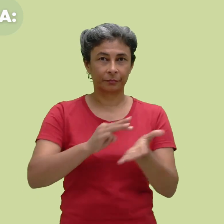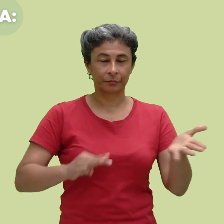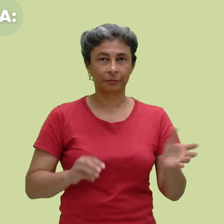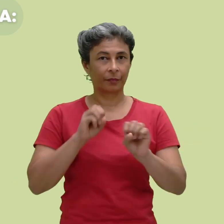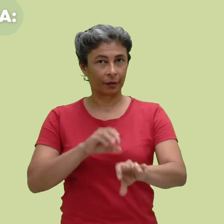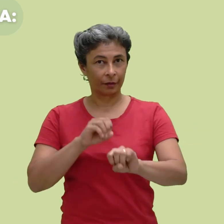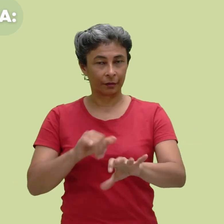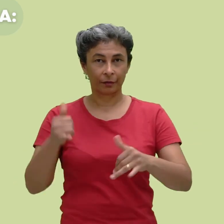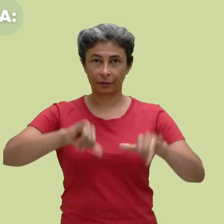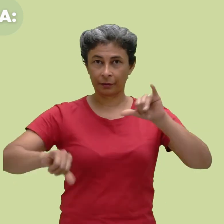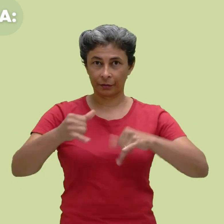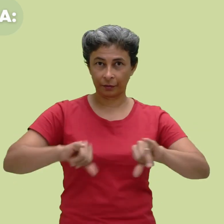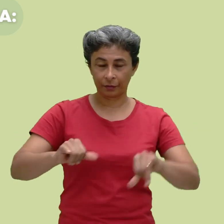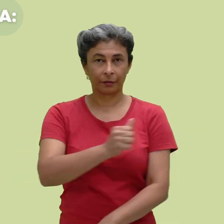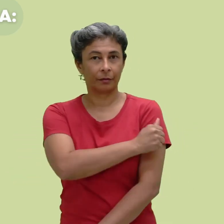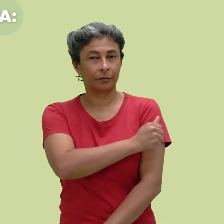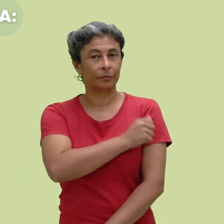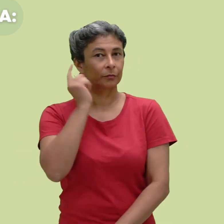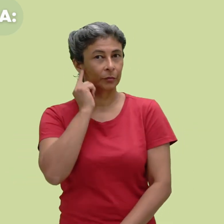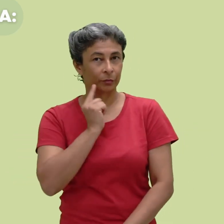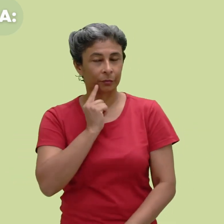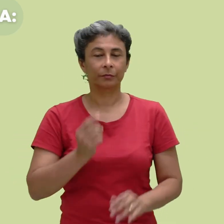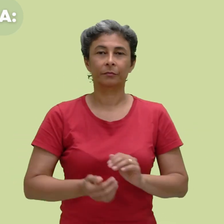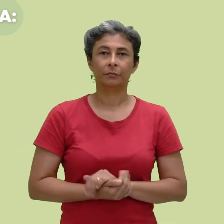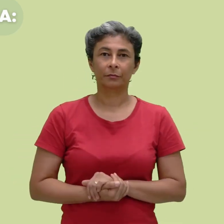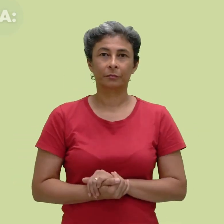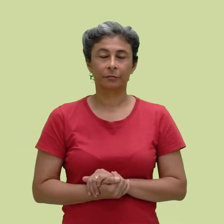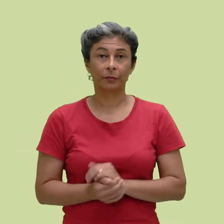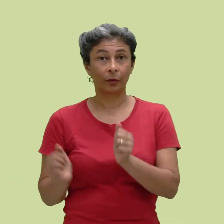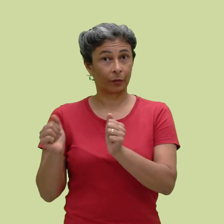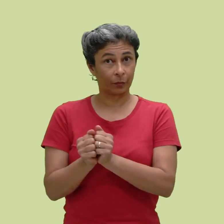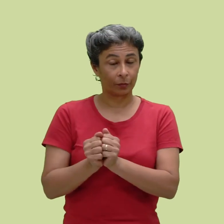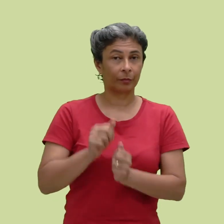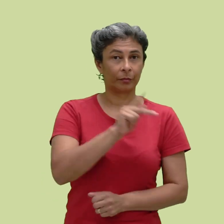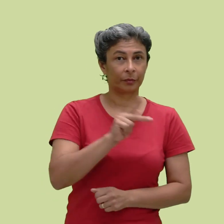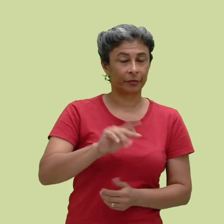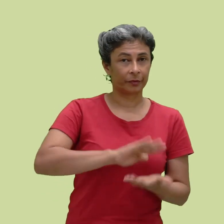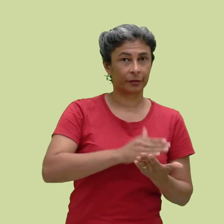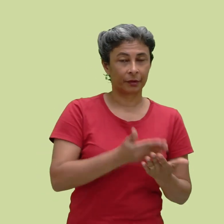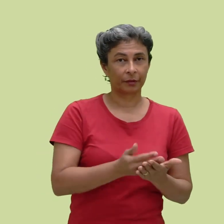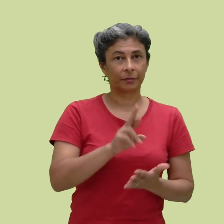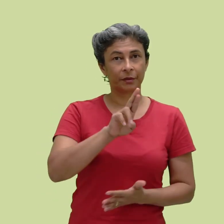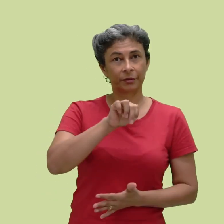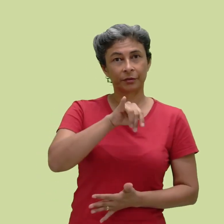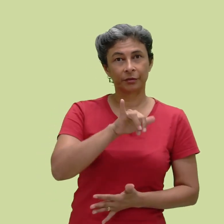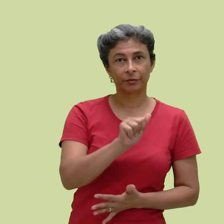Metodológica e Ensino de Química para Estudantes Surdos e sou acompanhada da professora e intérprete